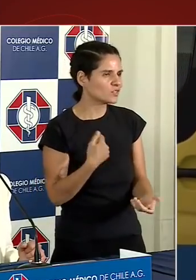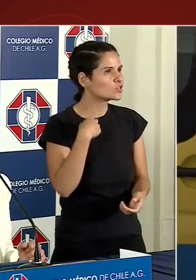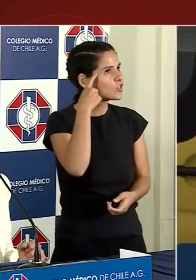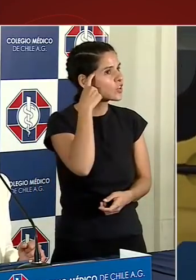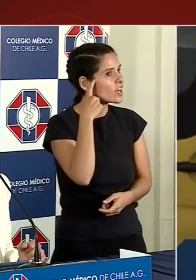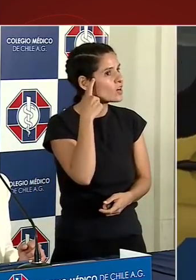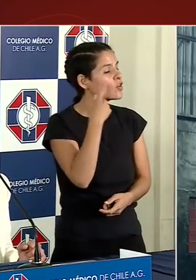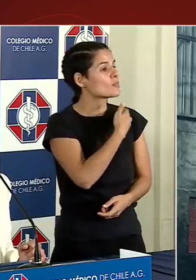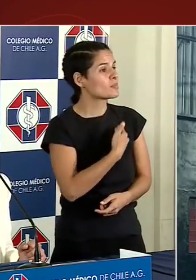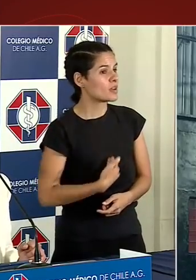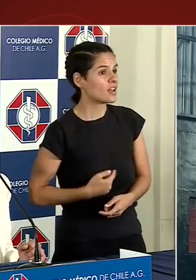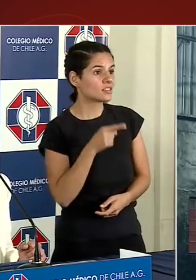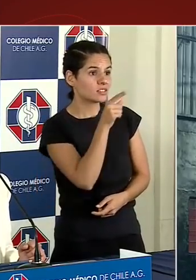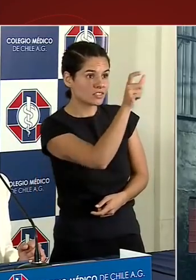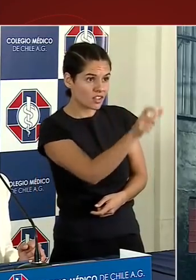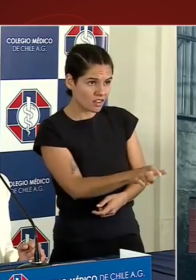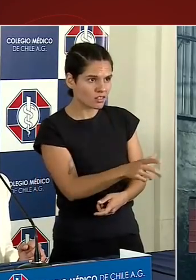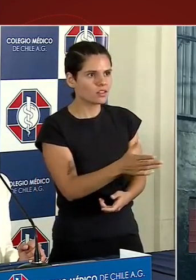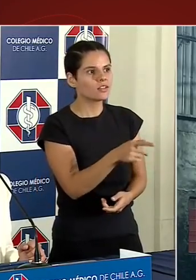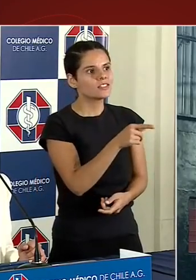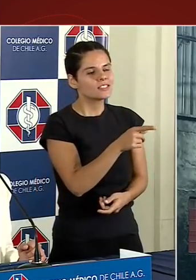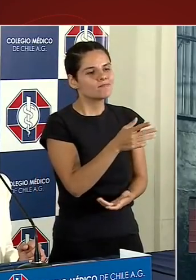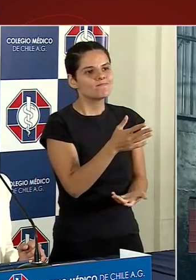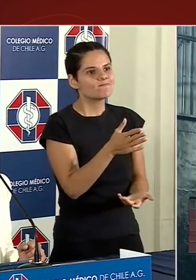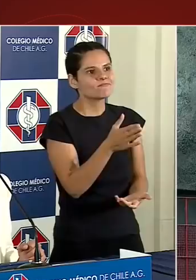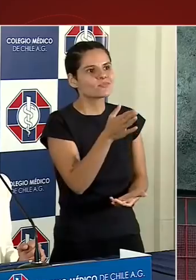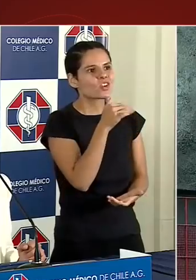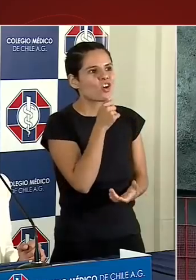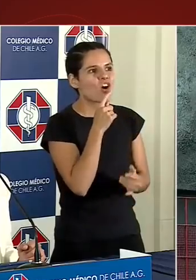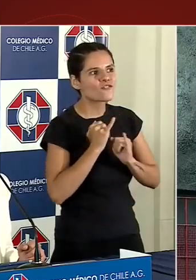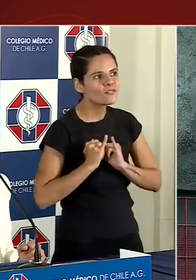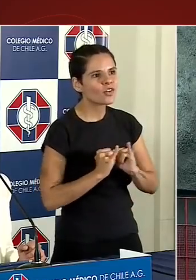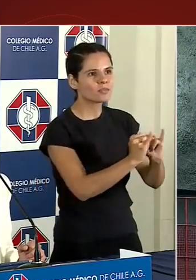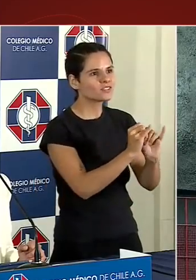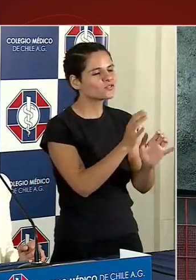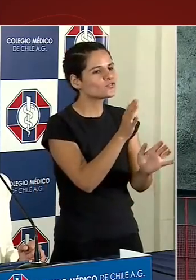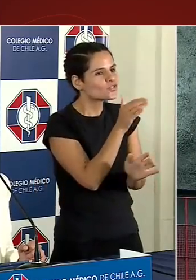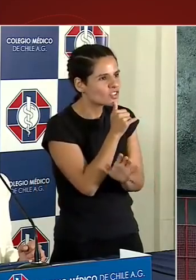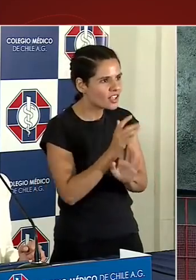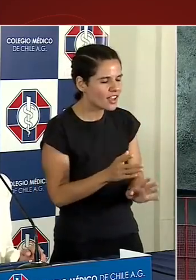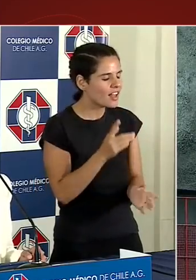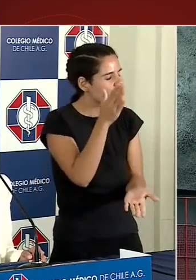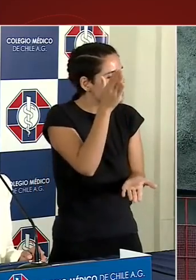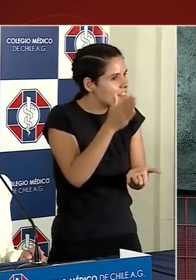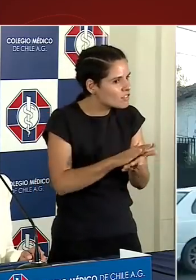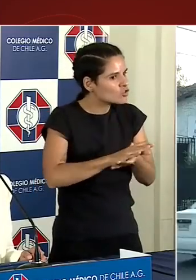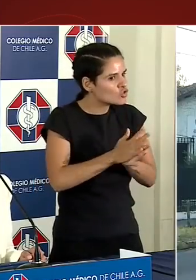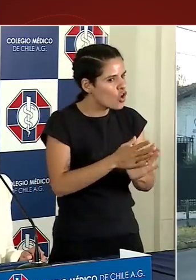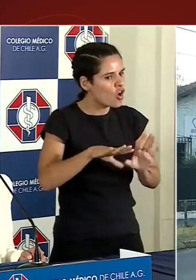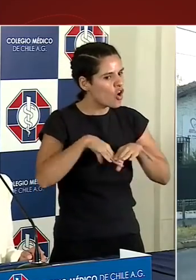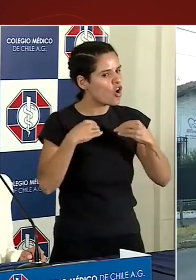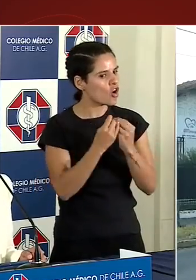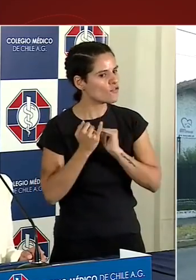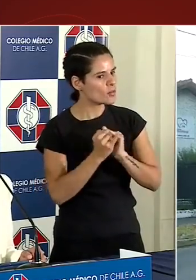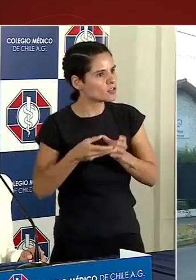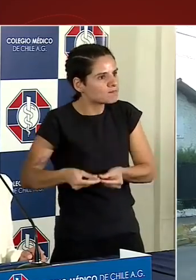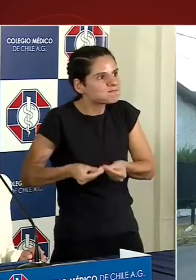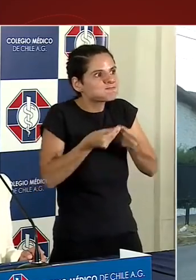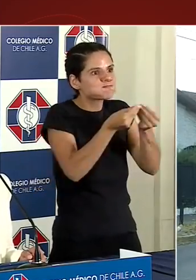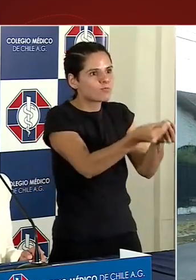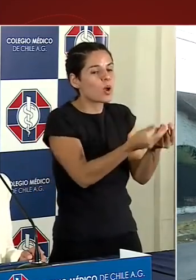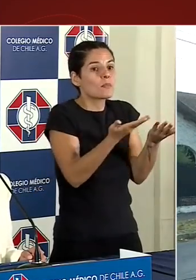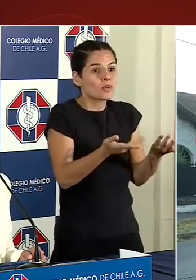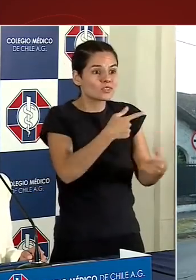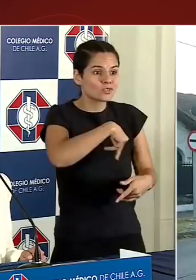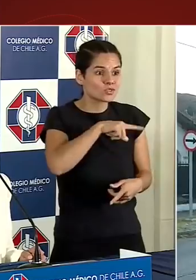presidente no tiene todos los elementos y creo que es necesario que él los tenga? Es por eso que como